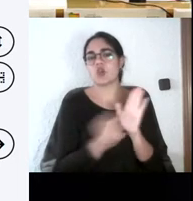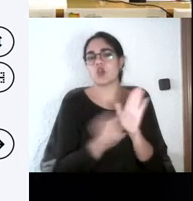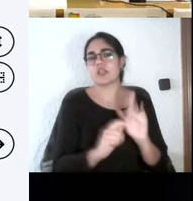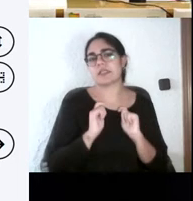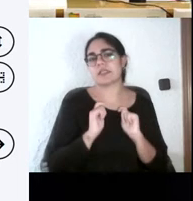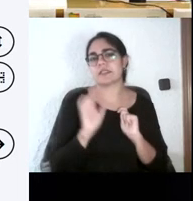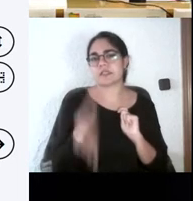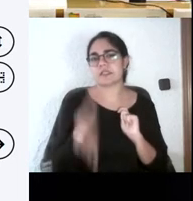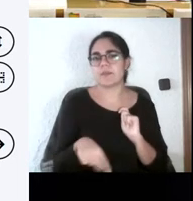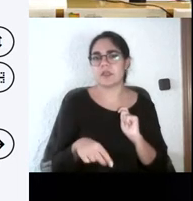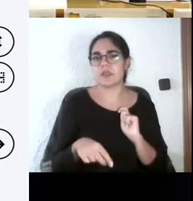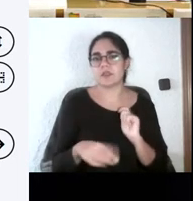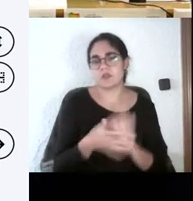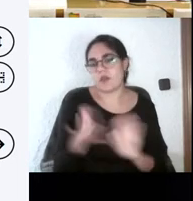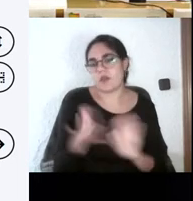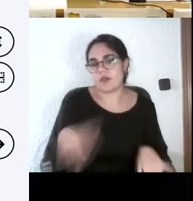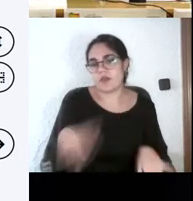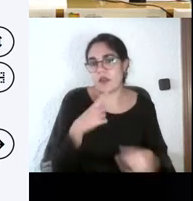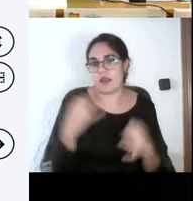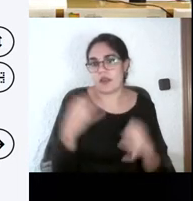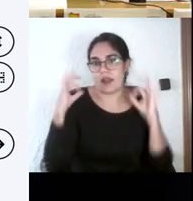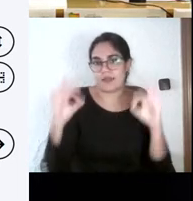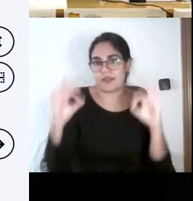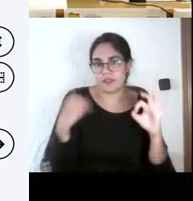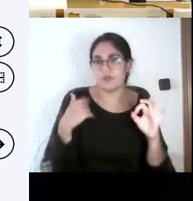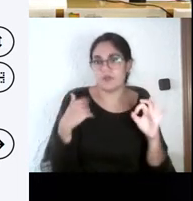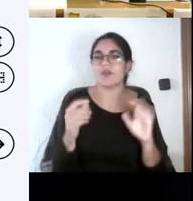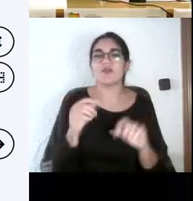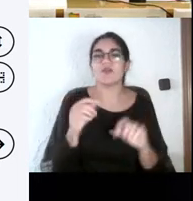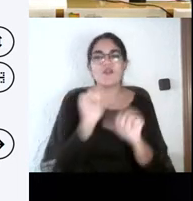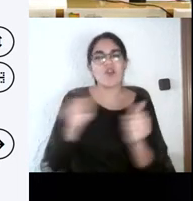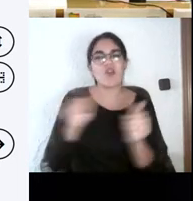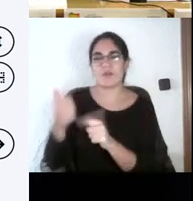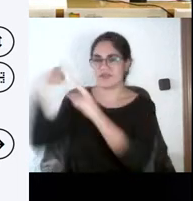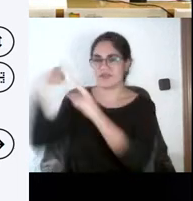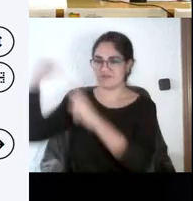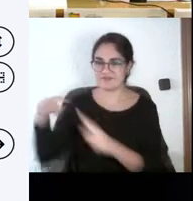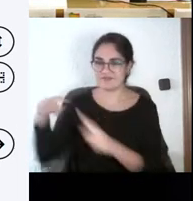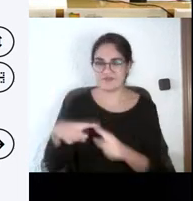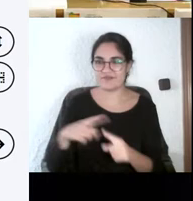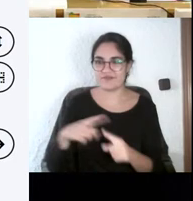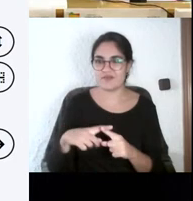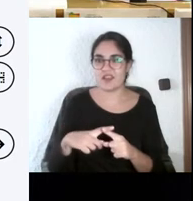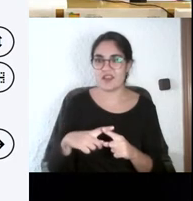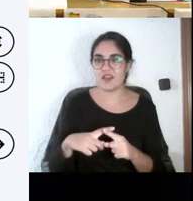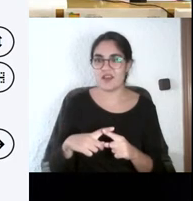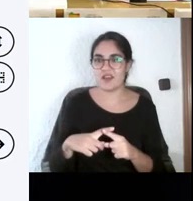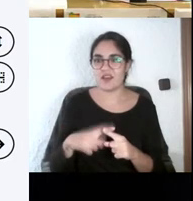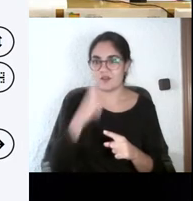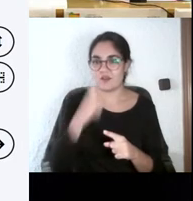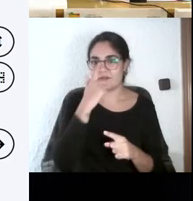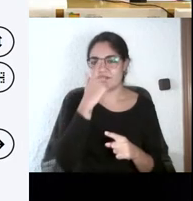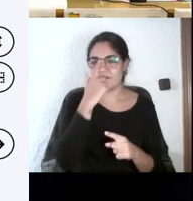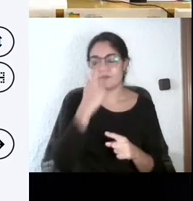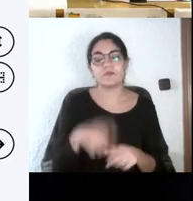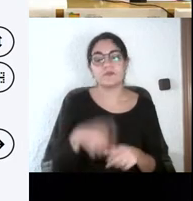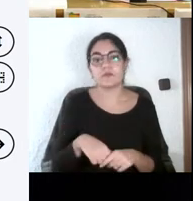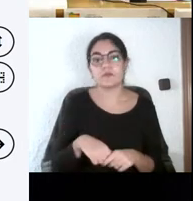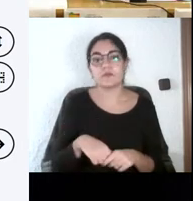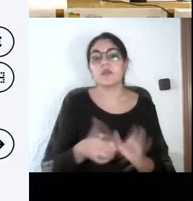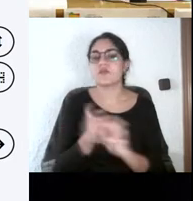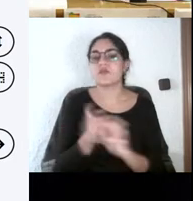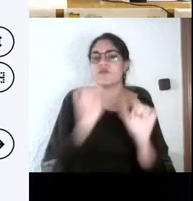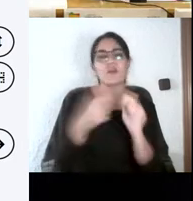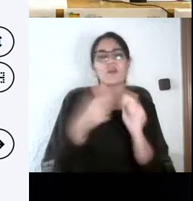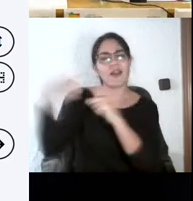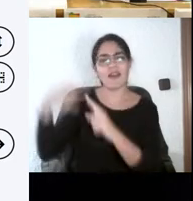calificar. No nos queda más remedio, pero hay muchas maneras de hacerlo que sean no solo útiles, sino que